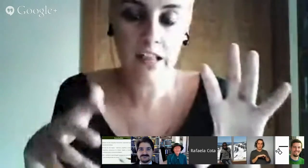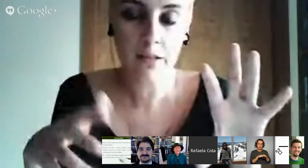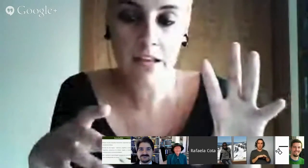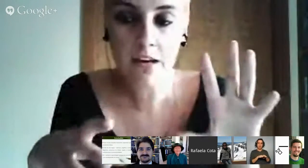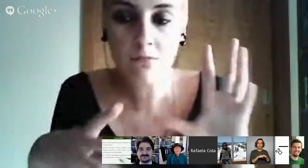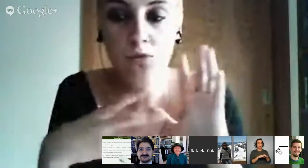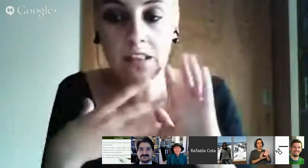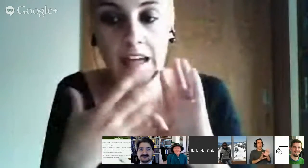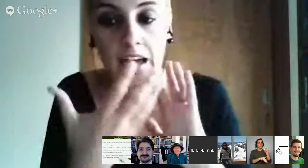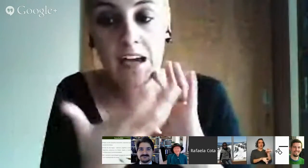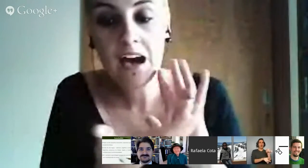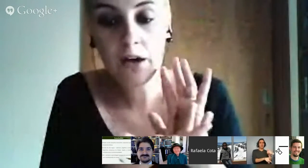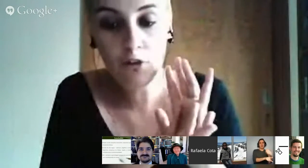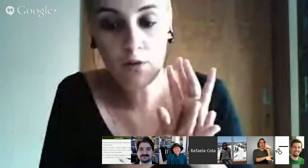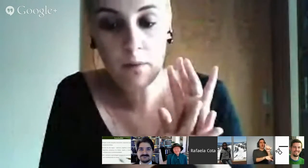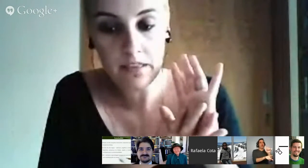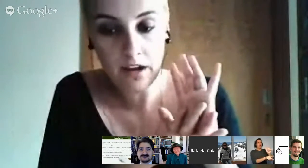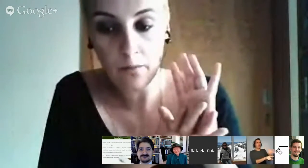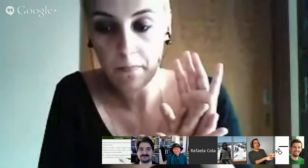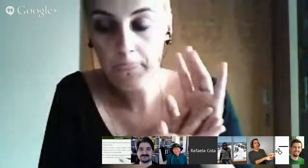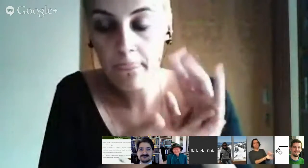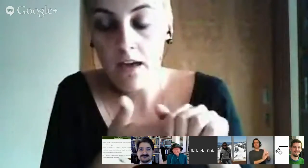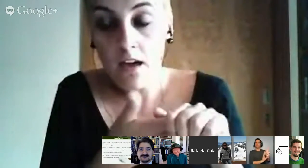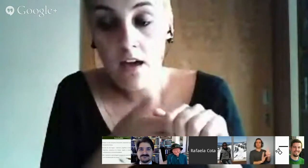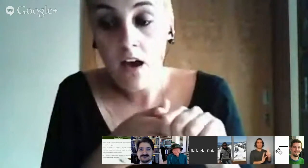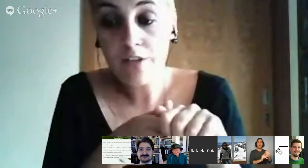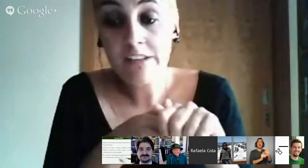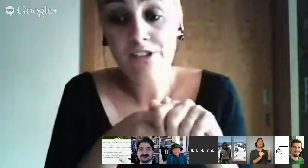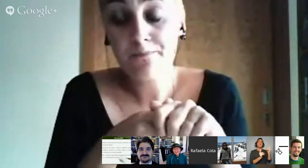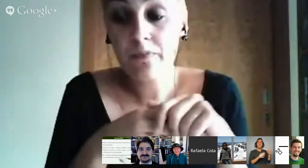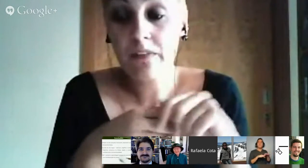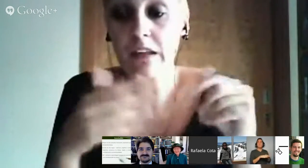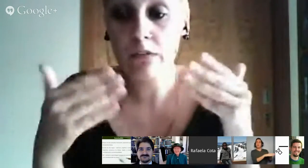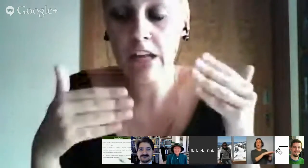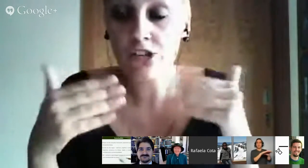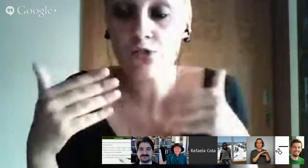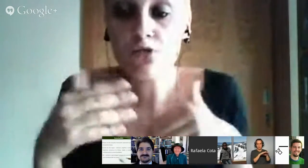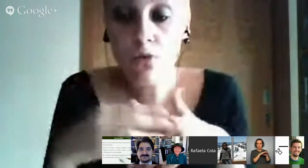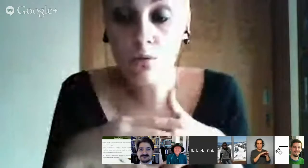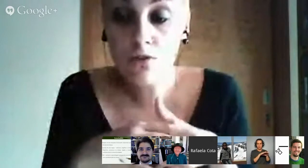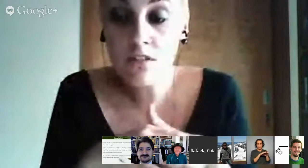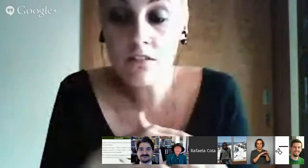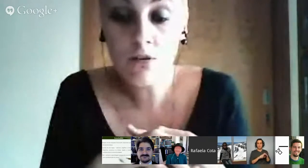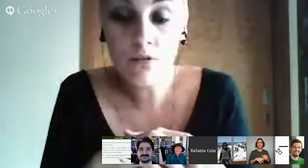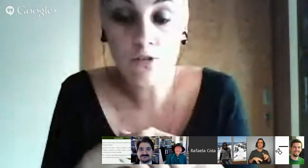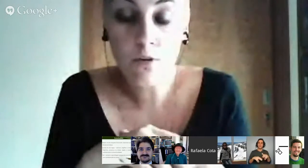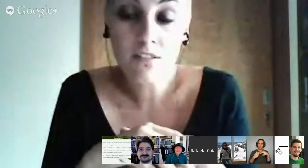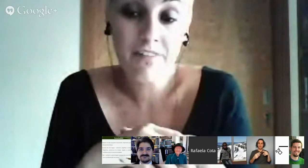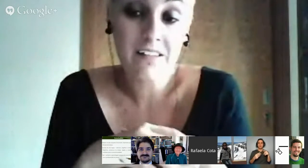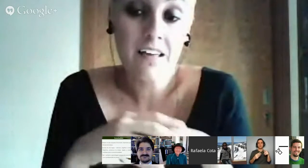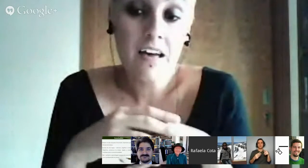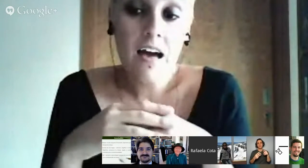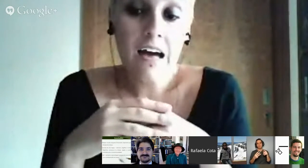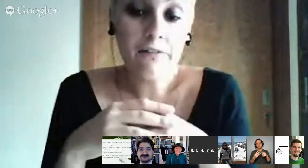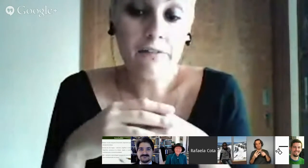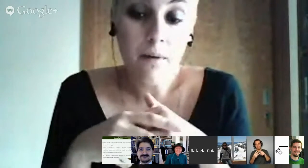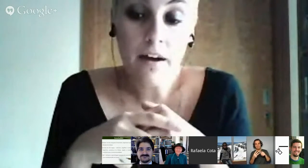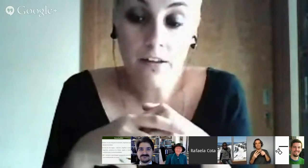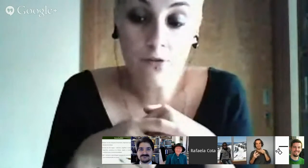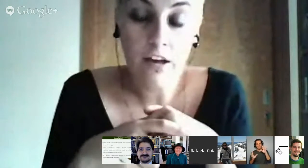daquela maneira mas qual é que é a forma padrão ou seja nestas duas conclusões anteriores pode-se de facto afirmar que o